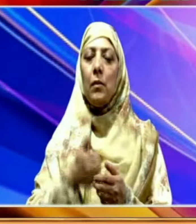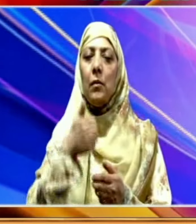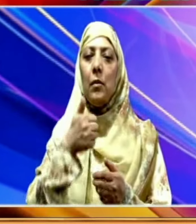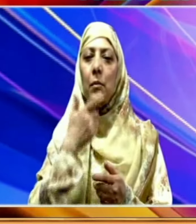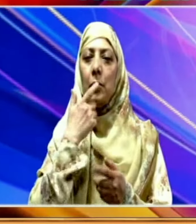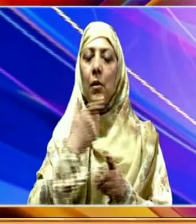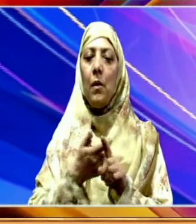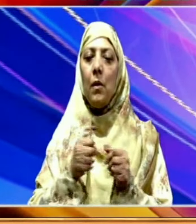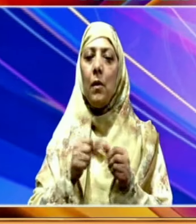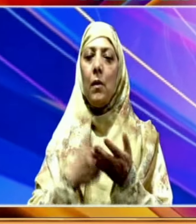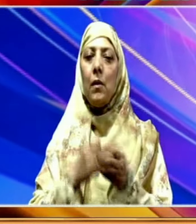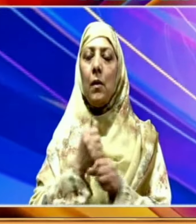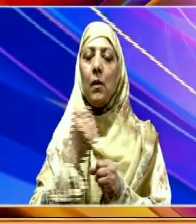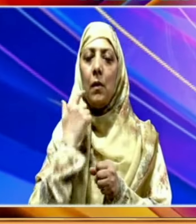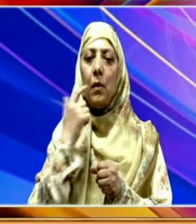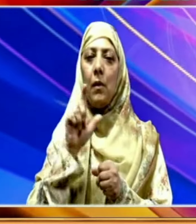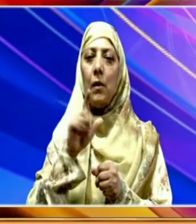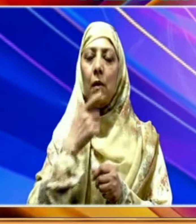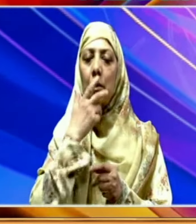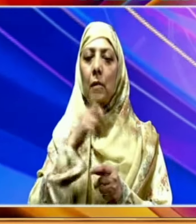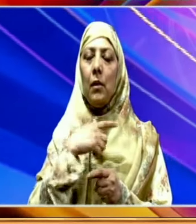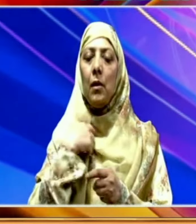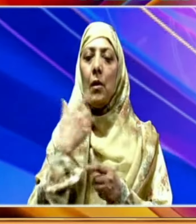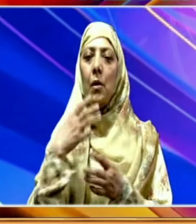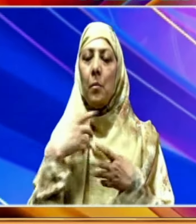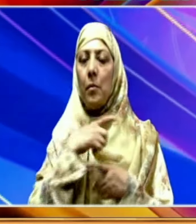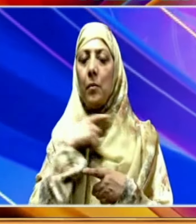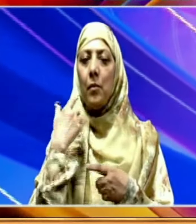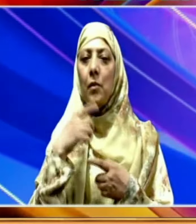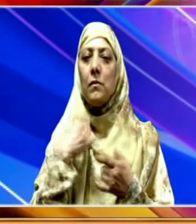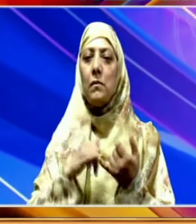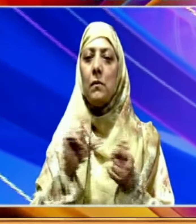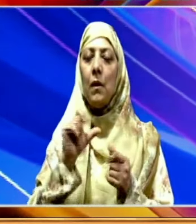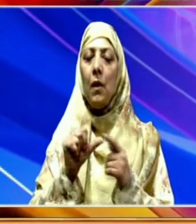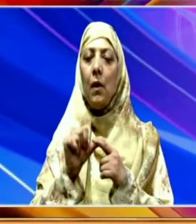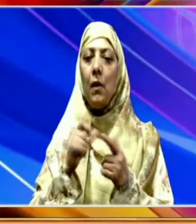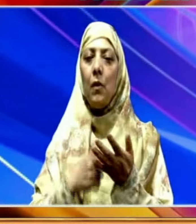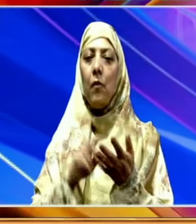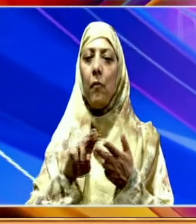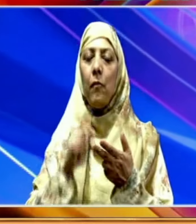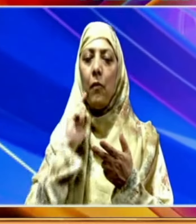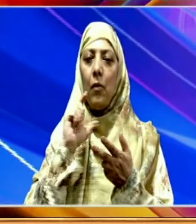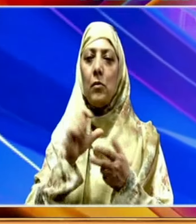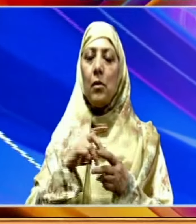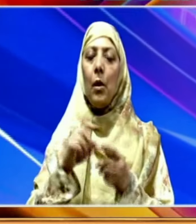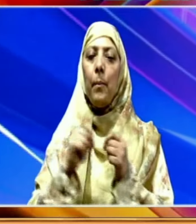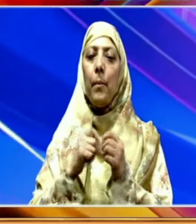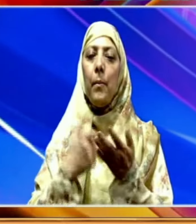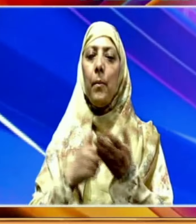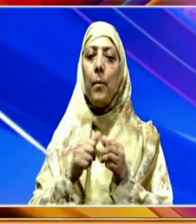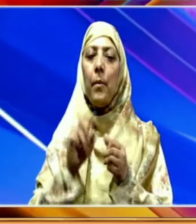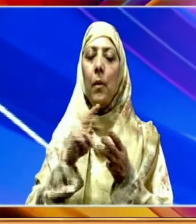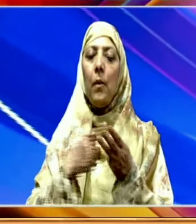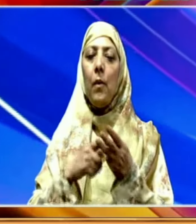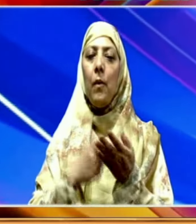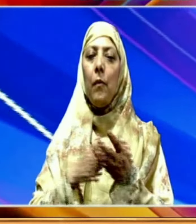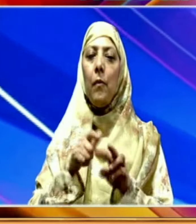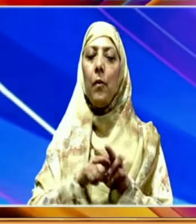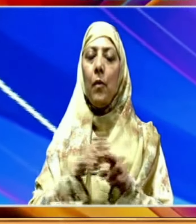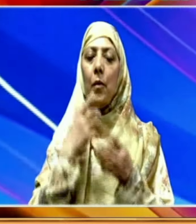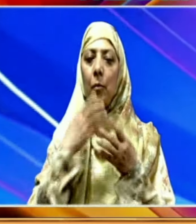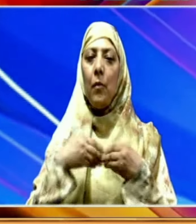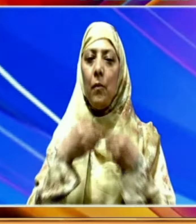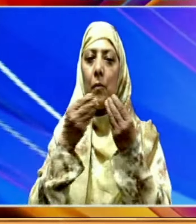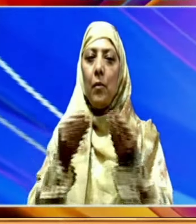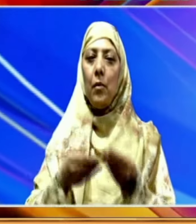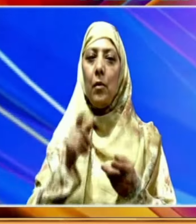کرگل میں فتح کی داستان کو اپنے خون سے لکھا کو ان کی بہادری شجاعت اور قربانی کے لیے زبردست خراج عقیدت پیش